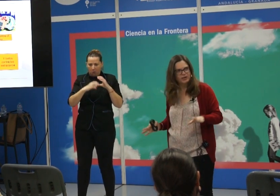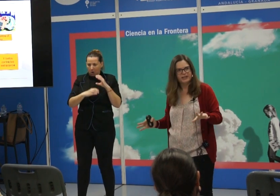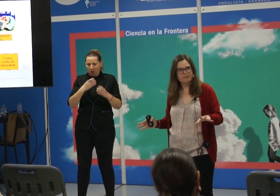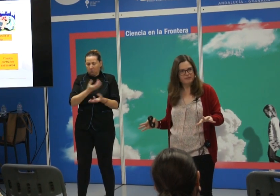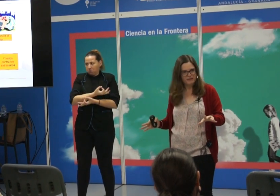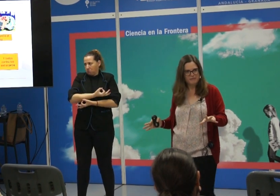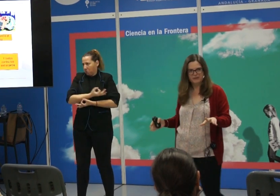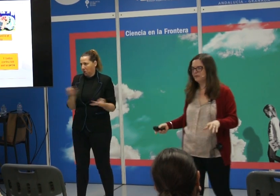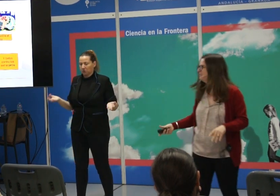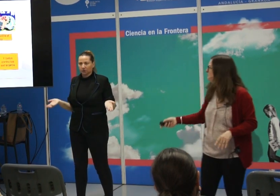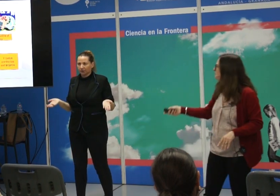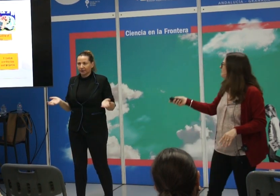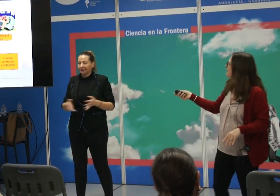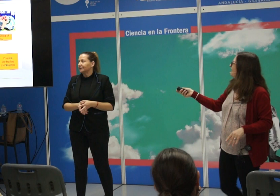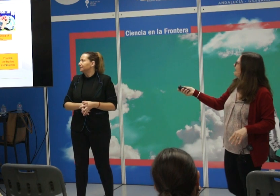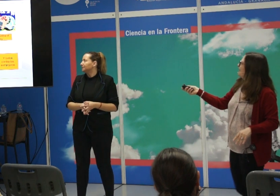español, pero se entienden perfectamente.